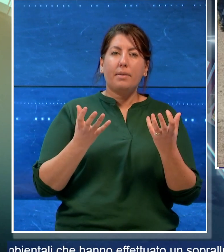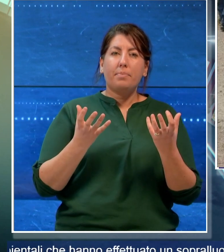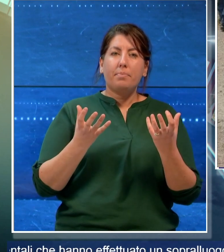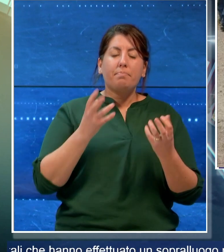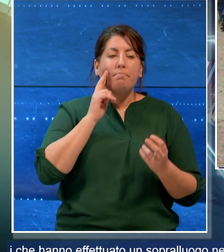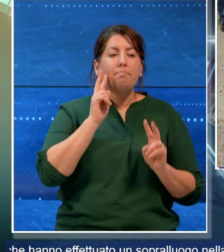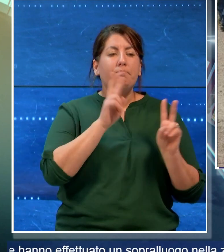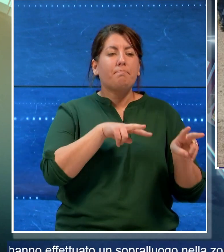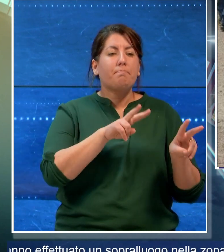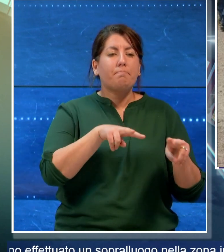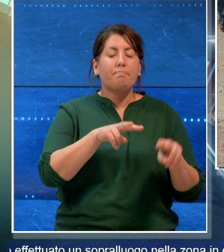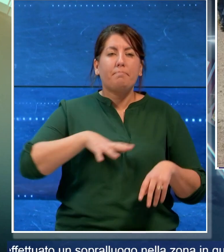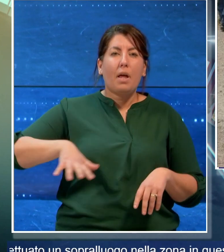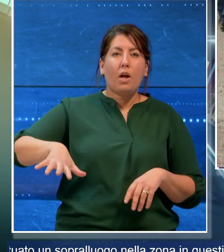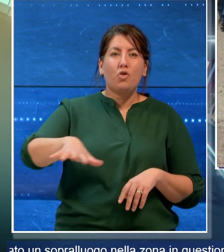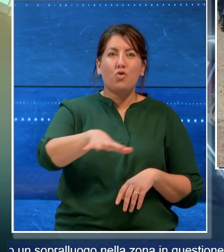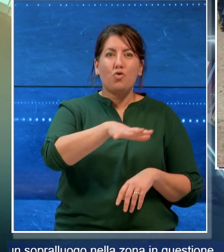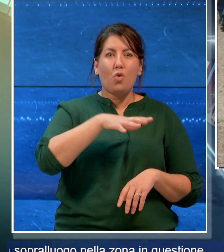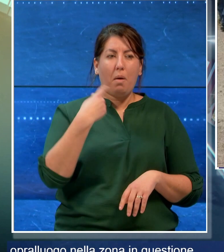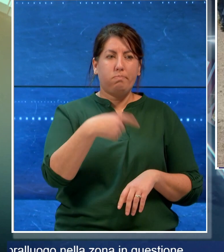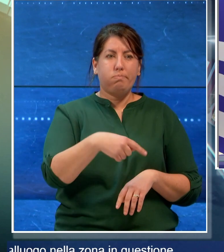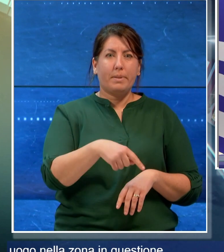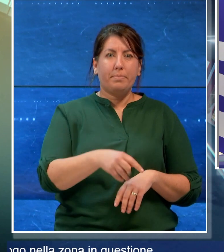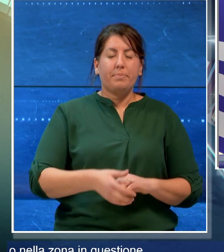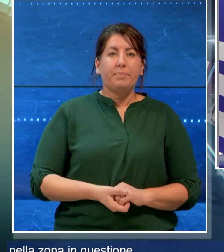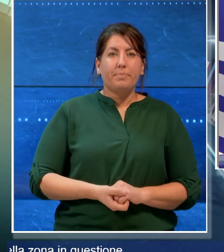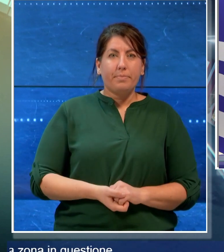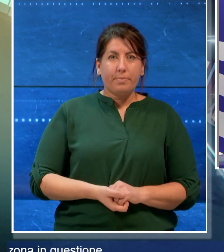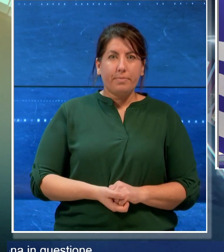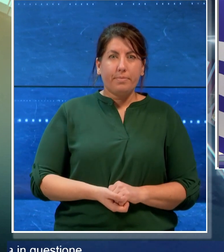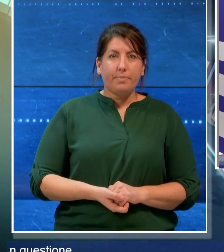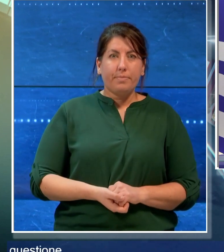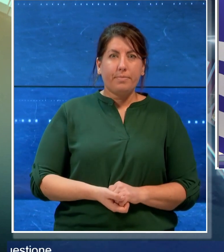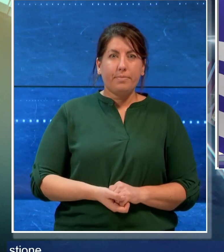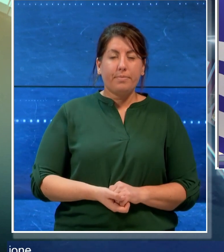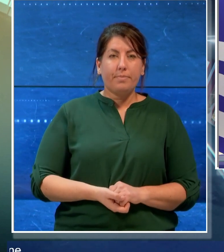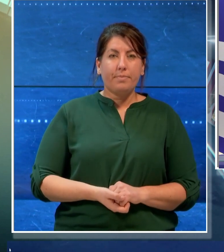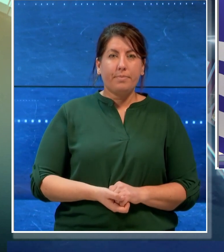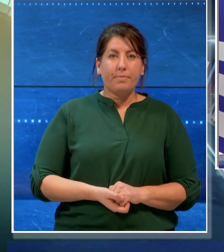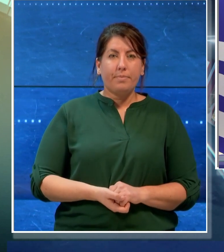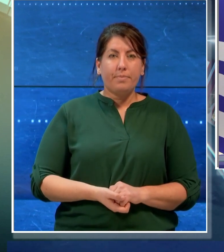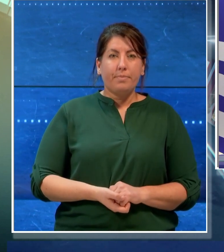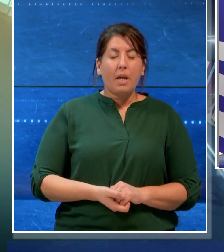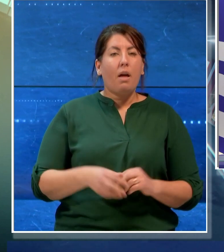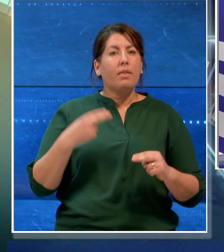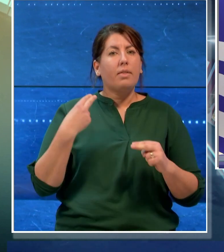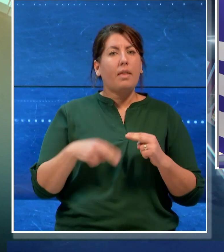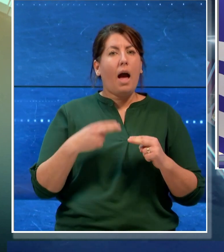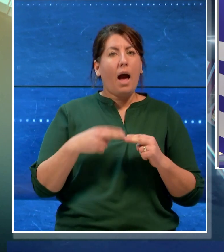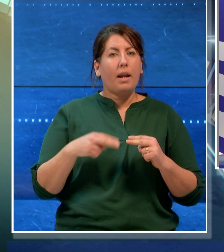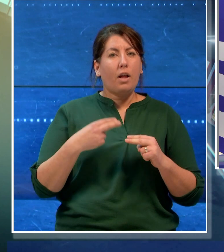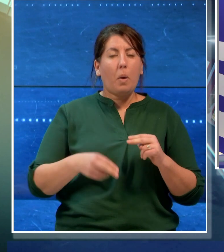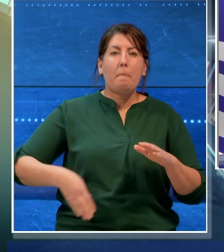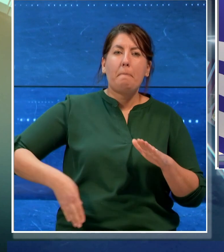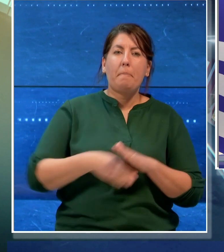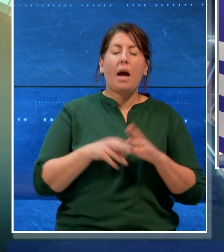sopralluogo nella zona in questione. è partito a Taranto il nuovo